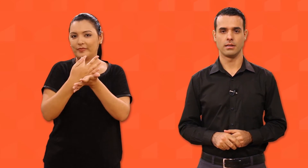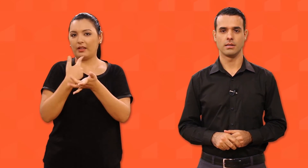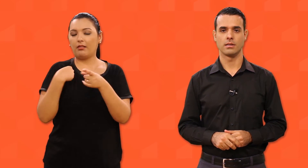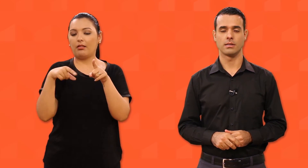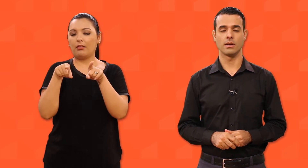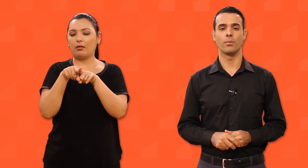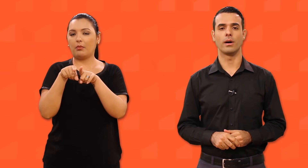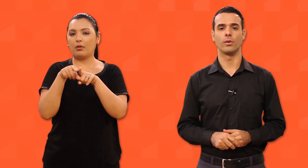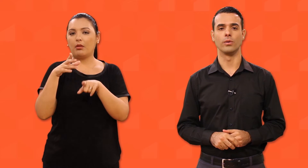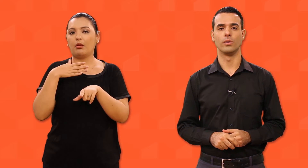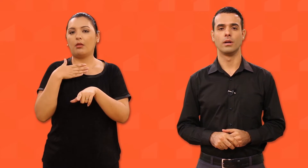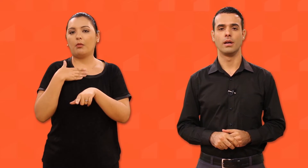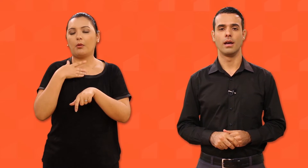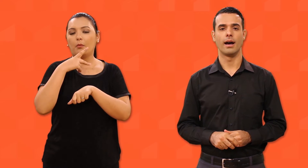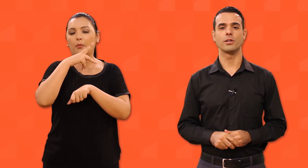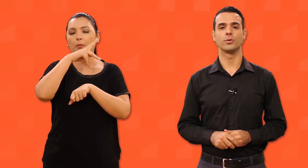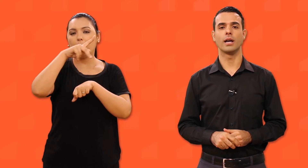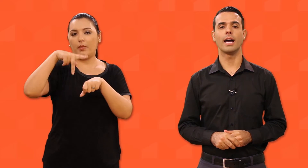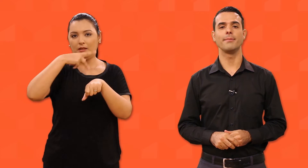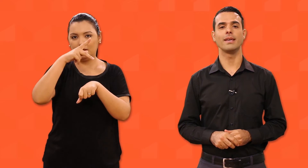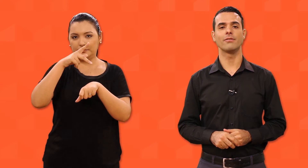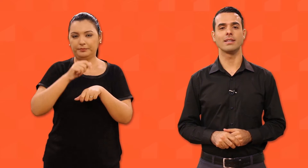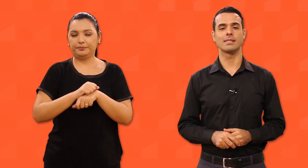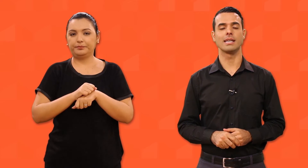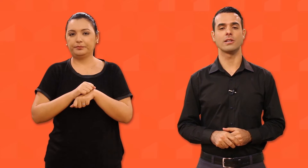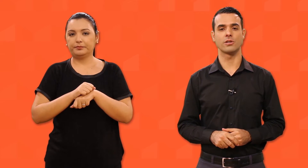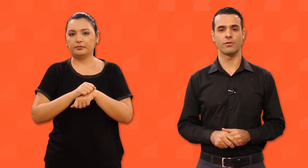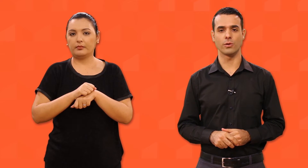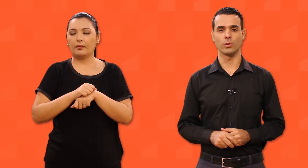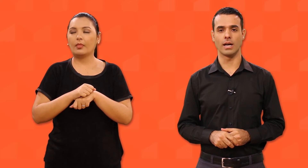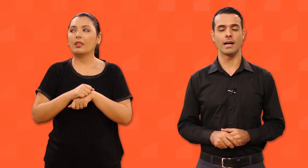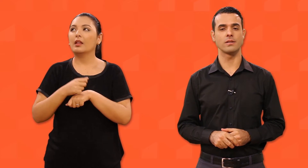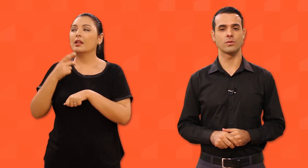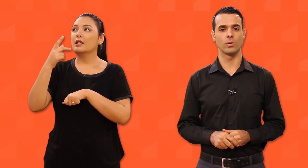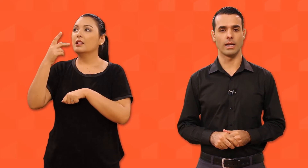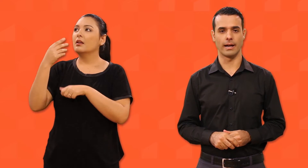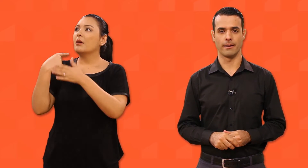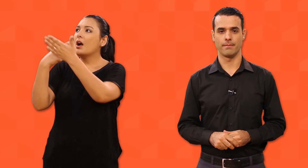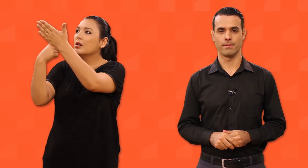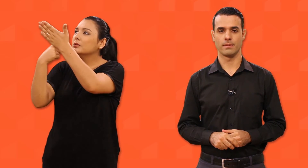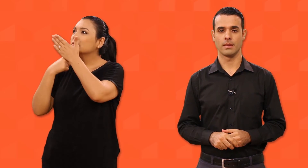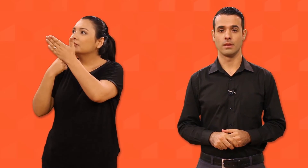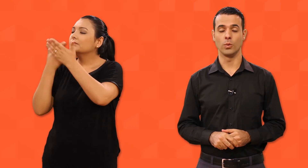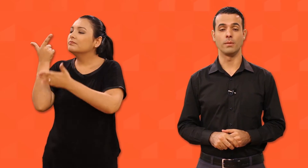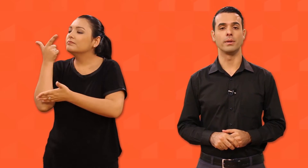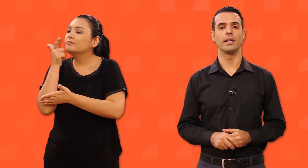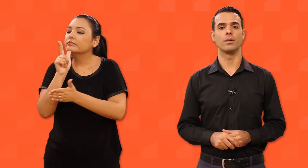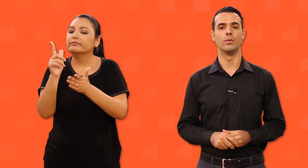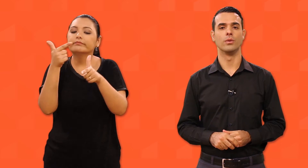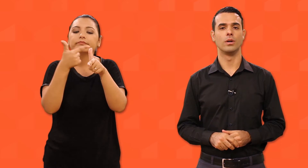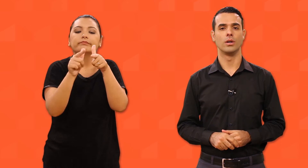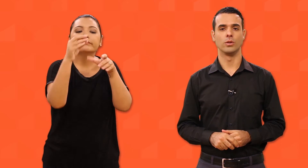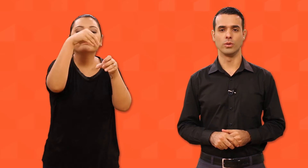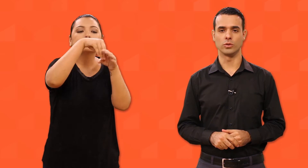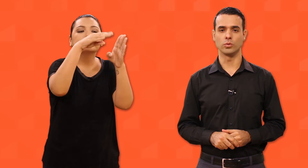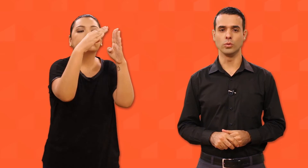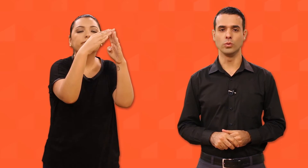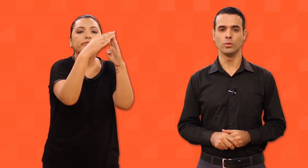São Paulo, ajudai-me a vencer as dificuldades no lar, no emprego, no estudo